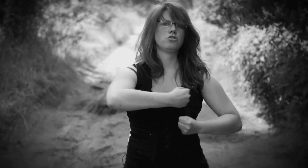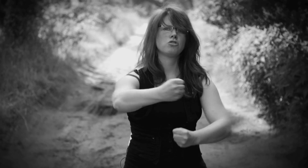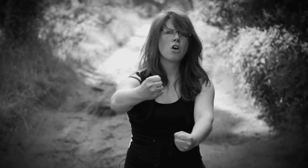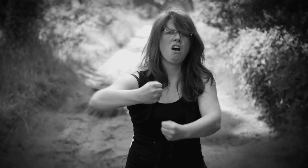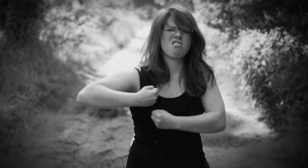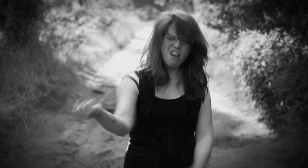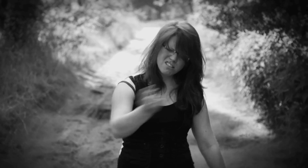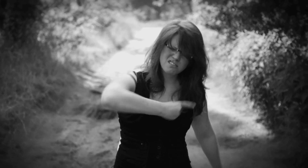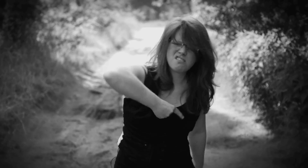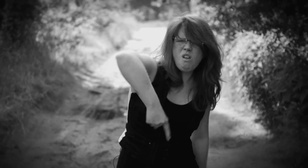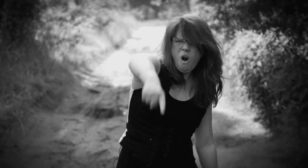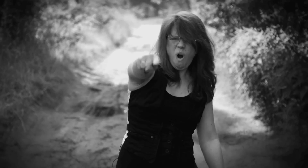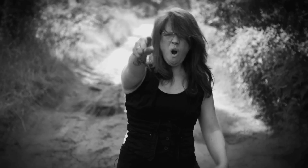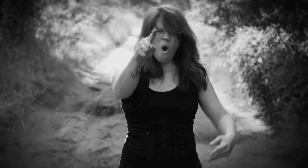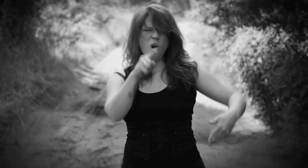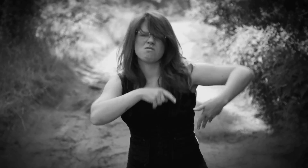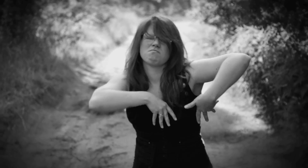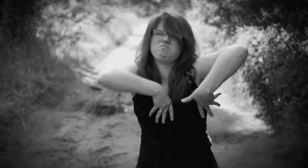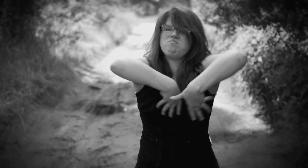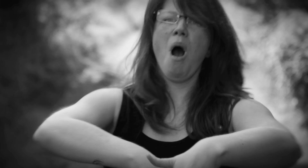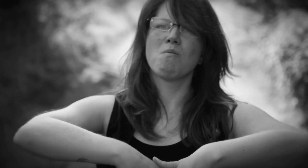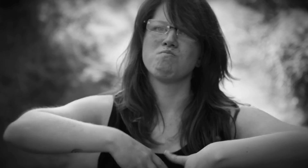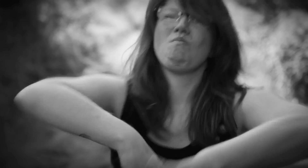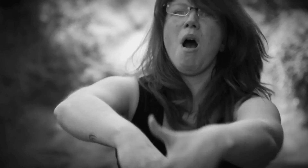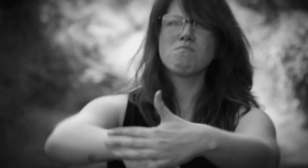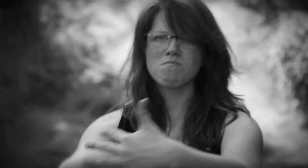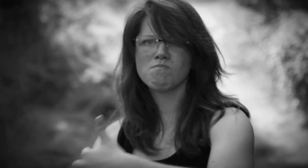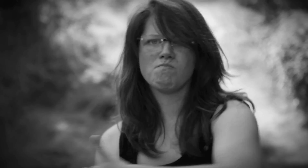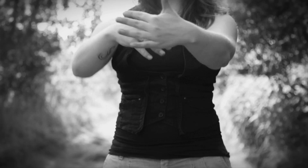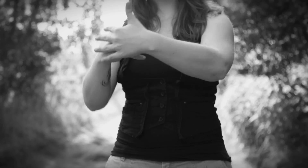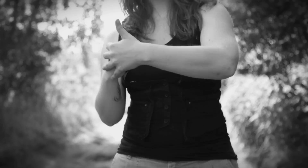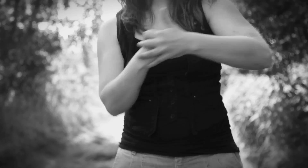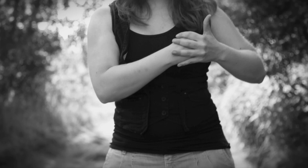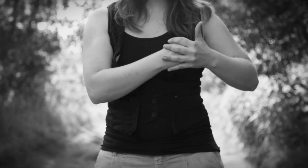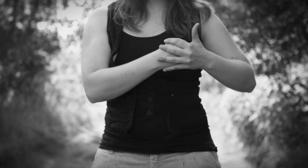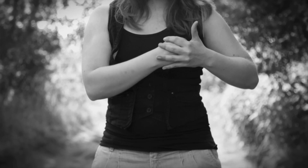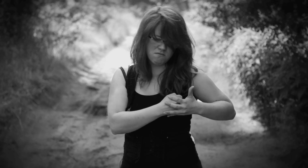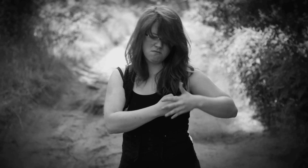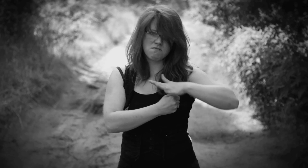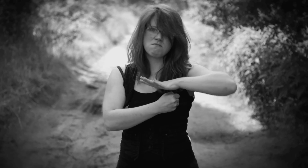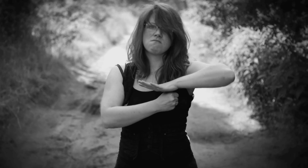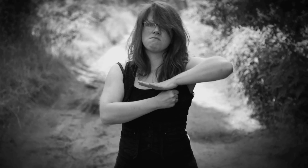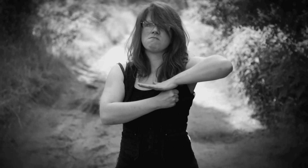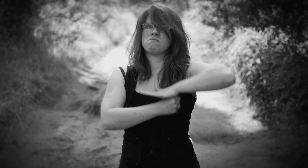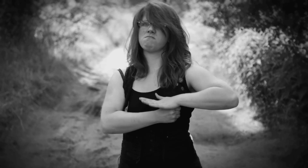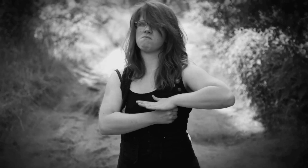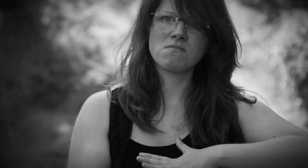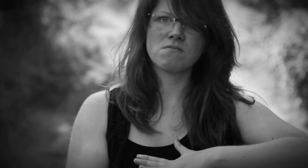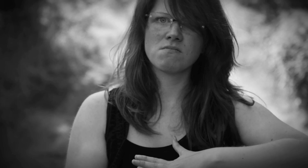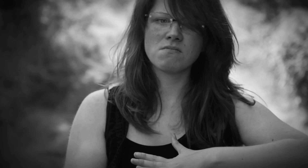ich meine Soldaten los, um es wieder zum Schweigen zu bringen Bis es geknebelt, gebrochen ist und